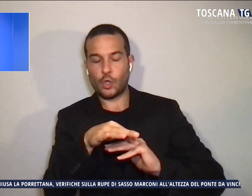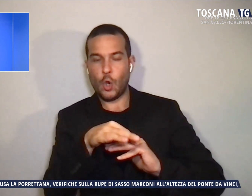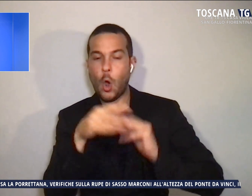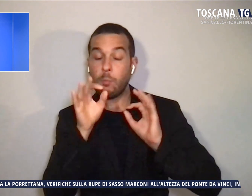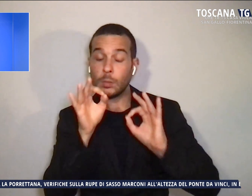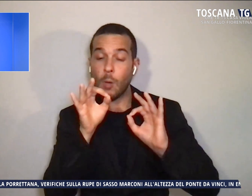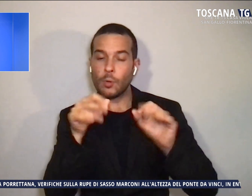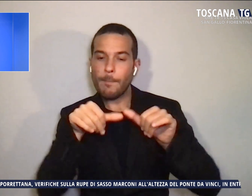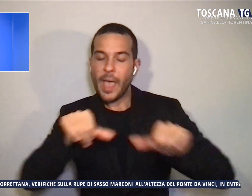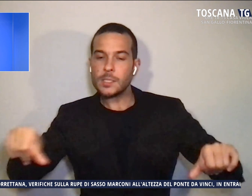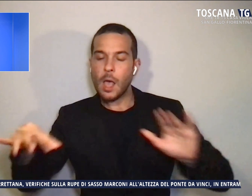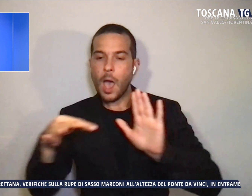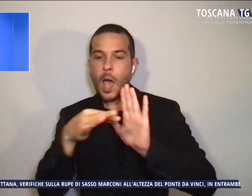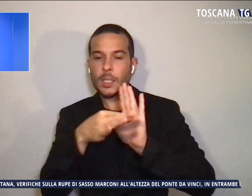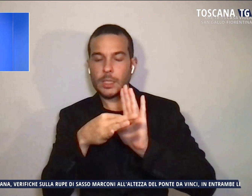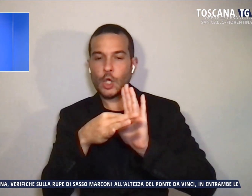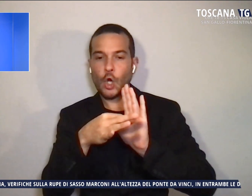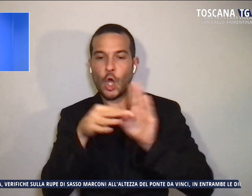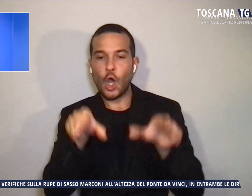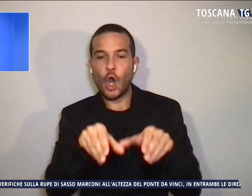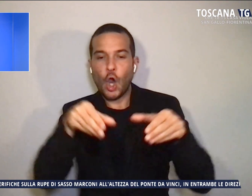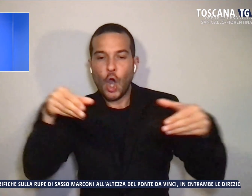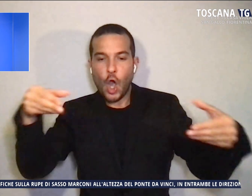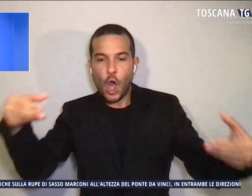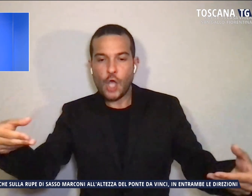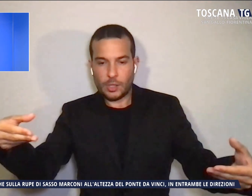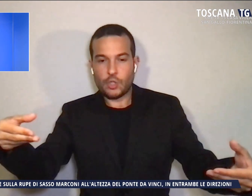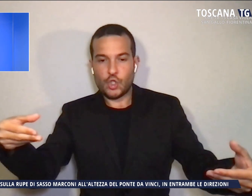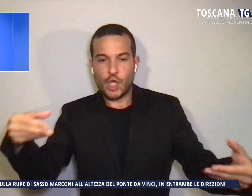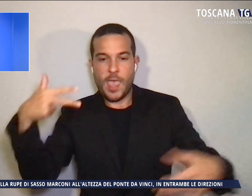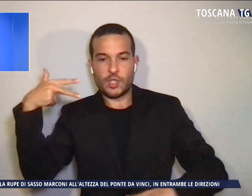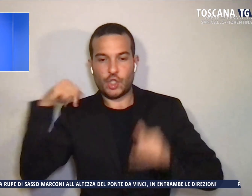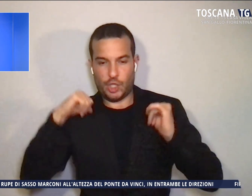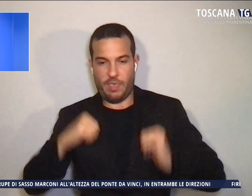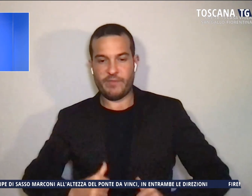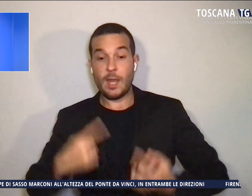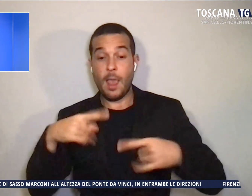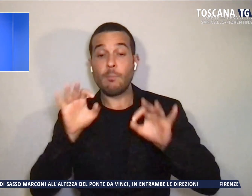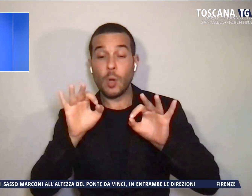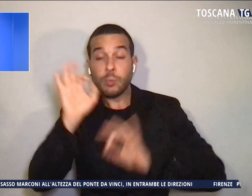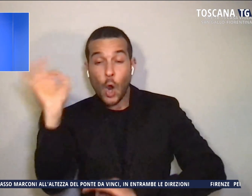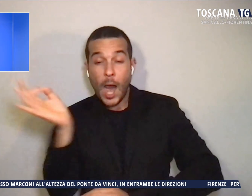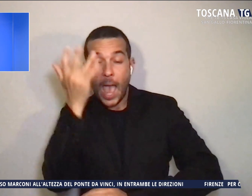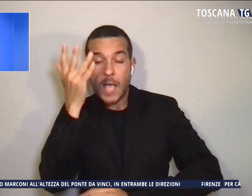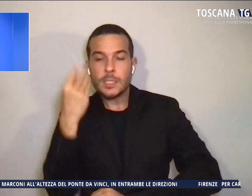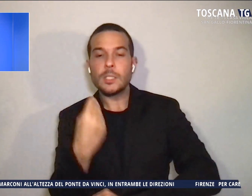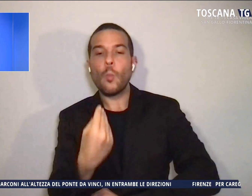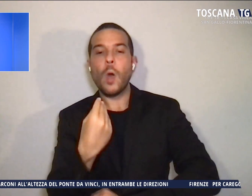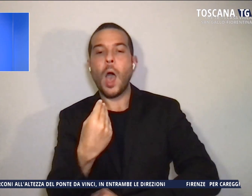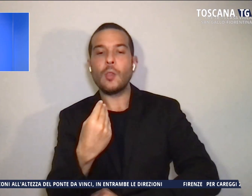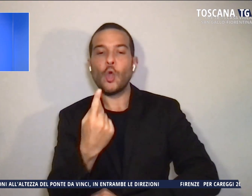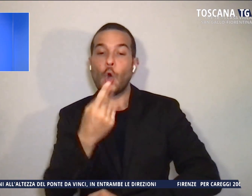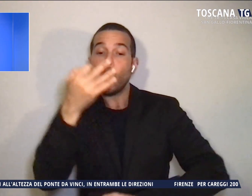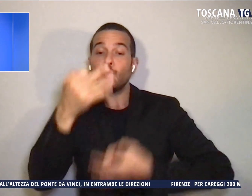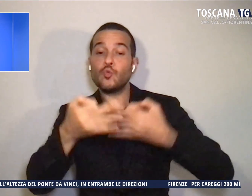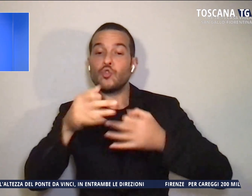'articolo del Codice Civile che riguarda propri casi in cui un giudice può scegliere